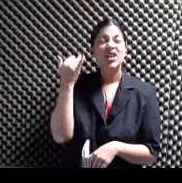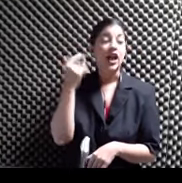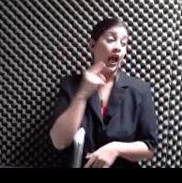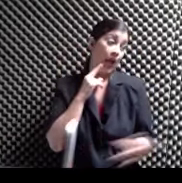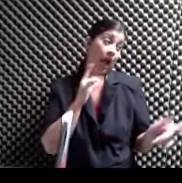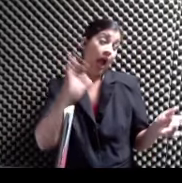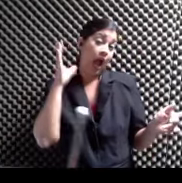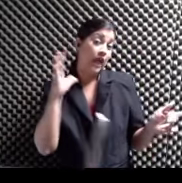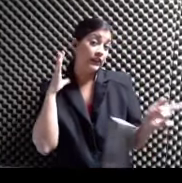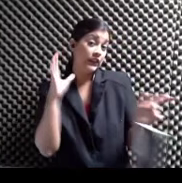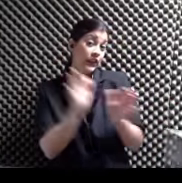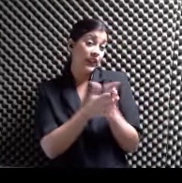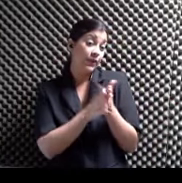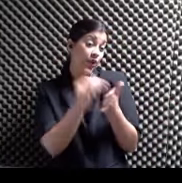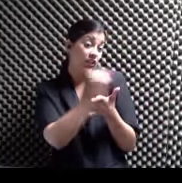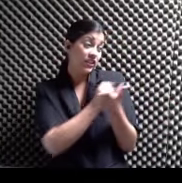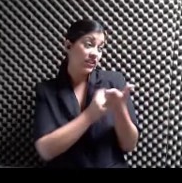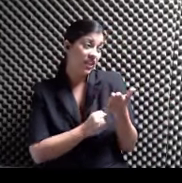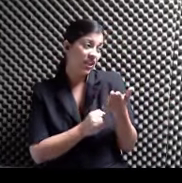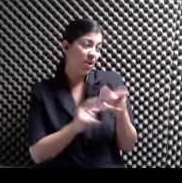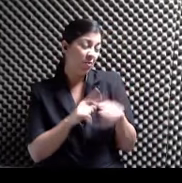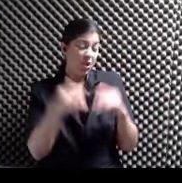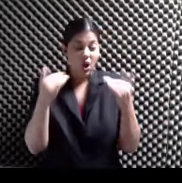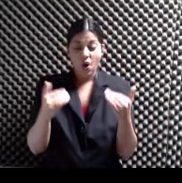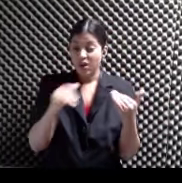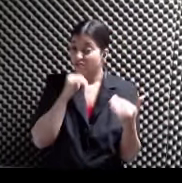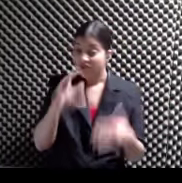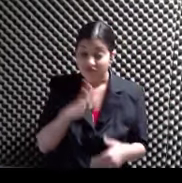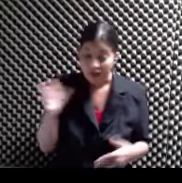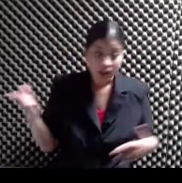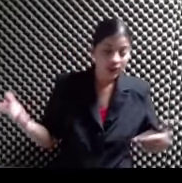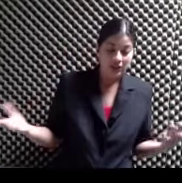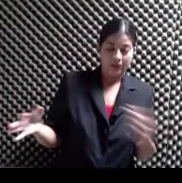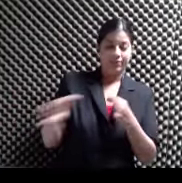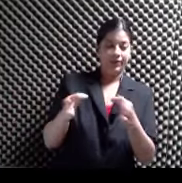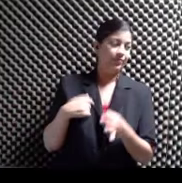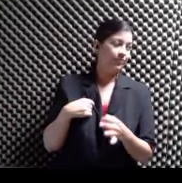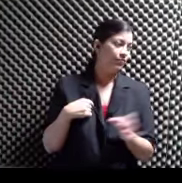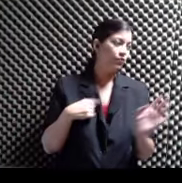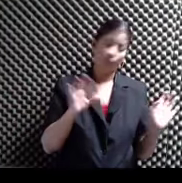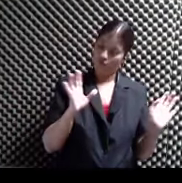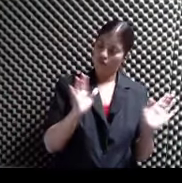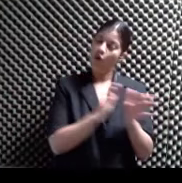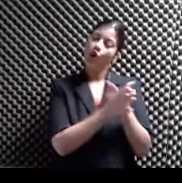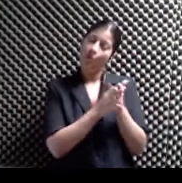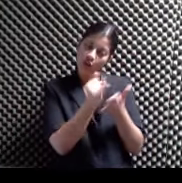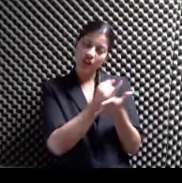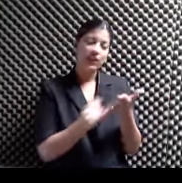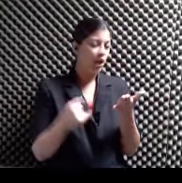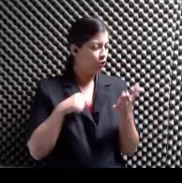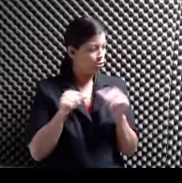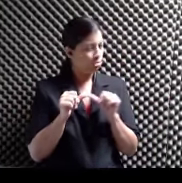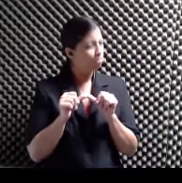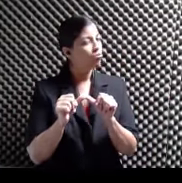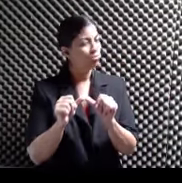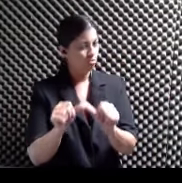Libros artesanales Y ahora tienes un libro formal ¿Cómo es eso? Explícame Bueno, yo no he dejado De hacer libros artesanales Ni voy a dejar De hacer libros artesanales